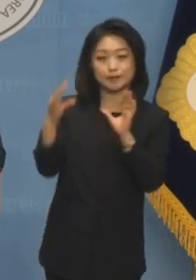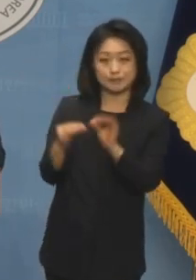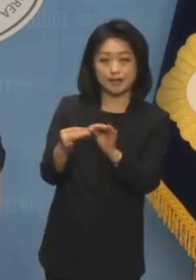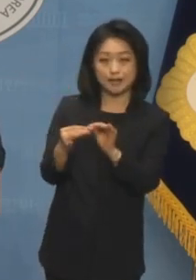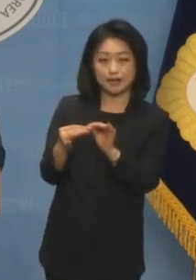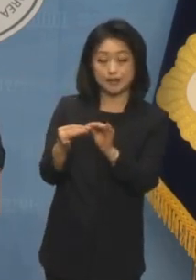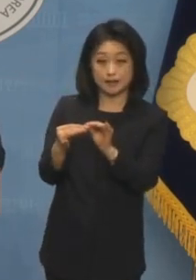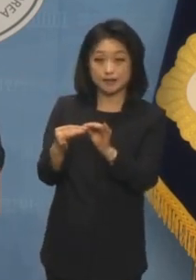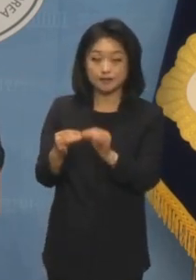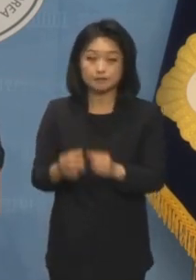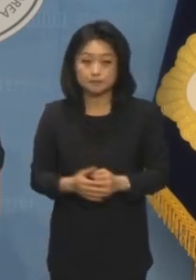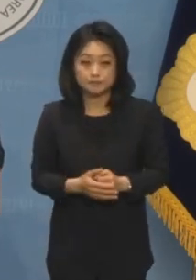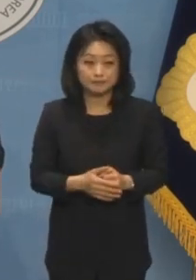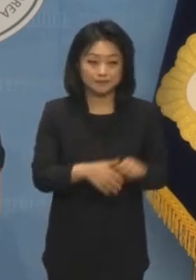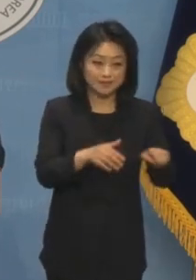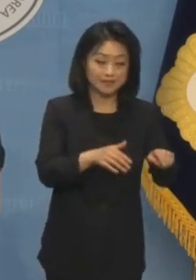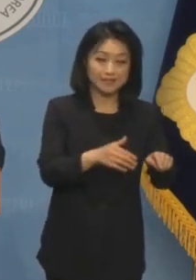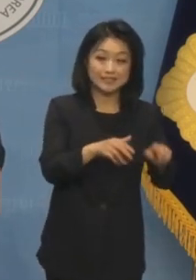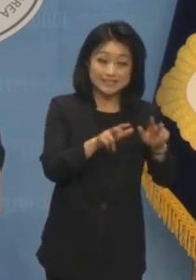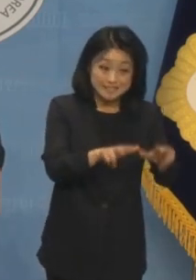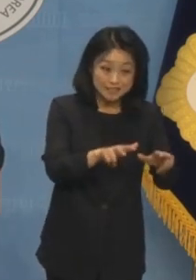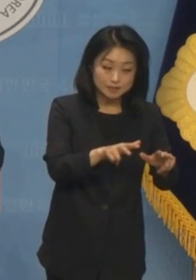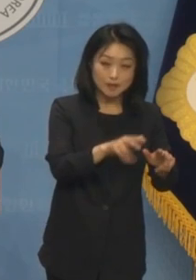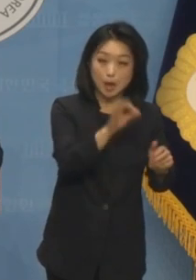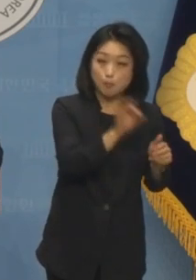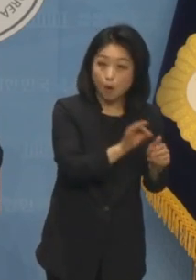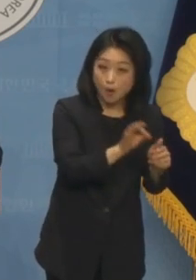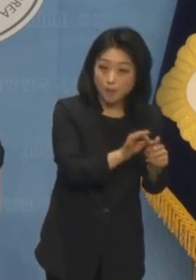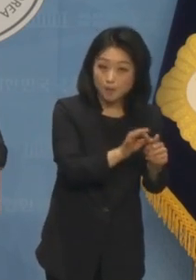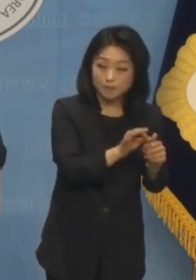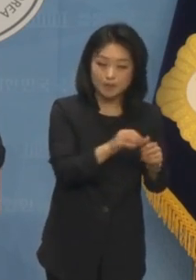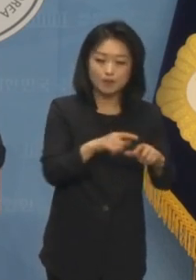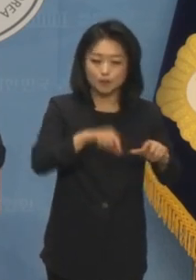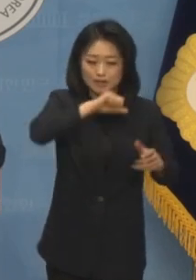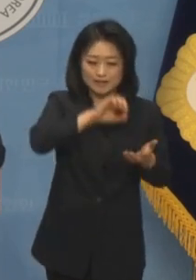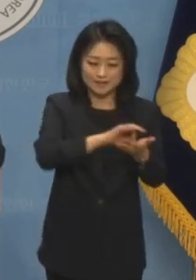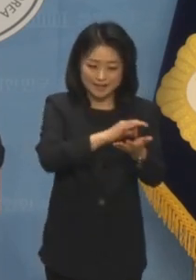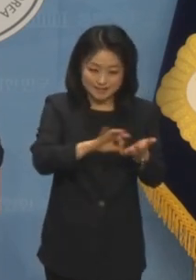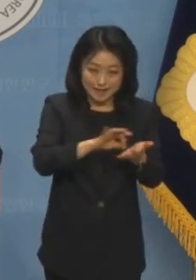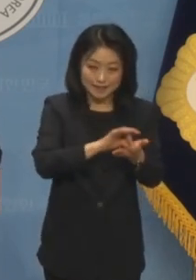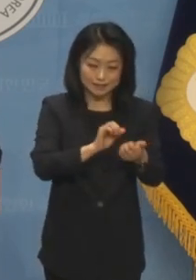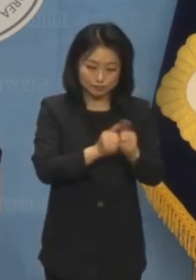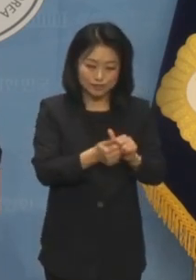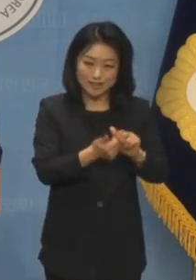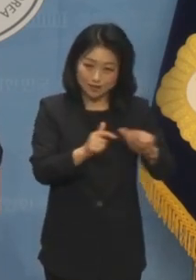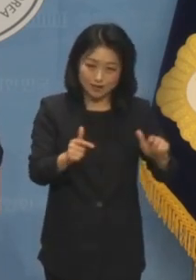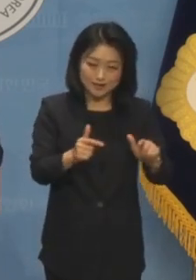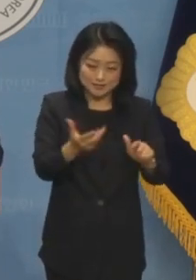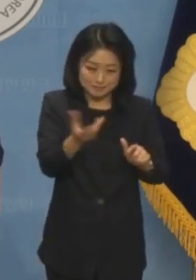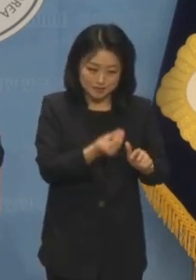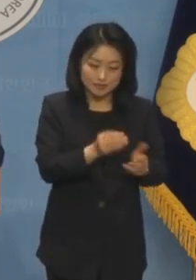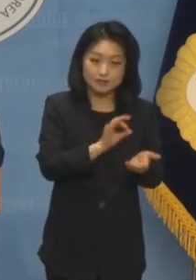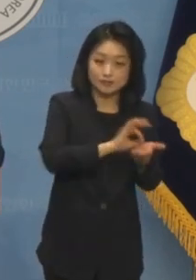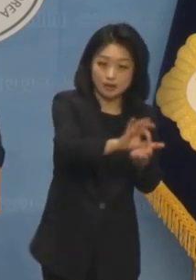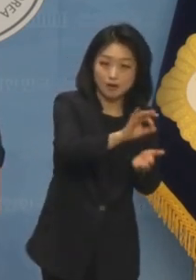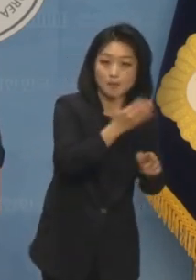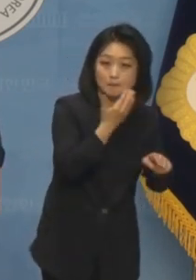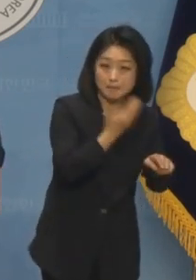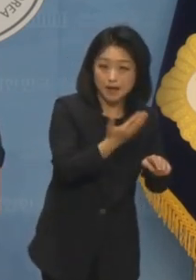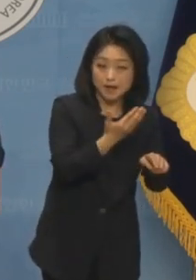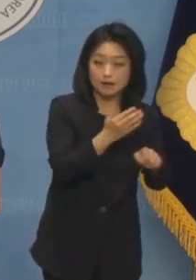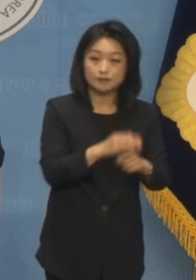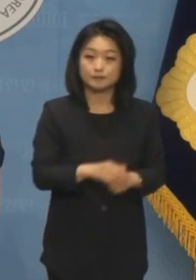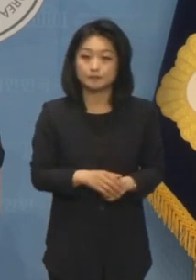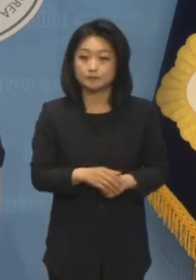기성세대의 구연금 보험료는 일반재정 투입으로 해결하게 됩니다. 이 대안은 미래세대에게